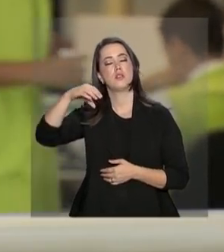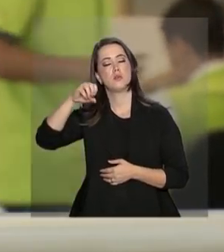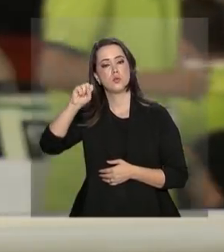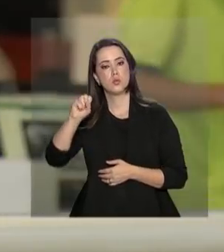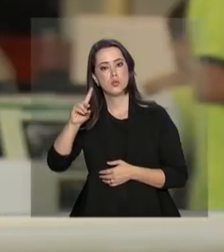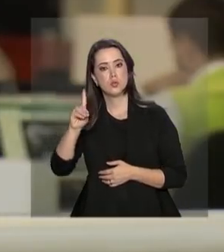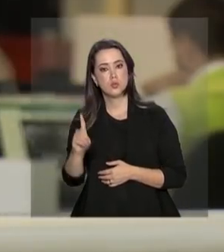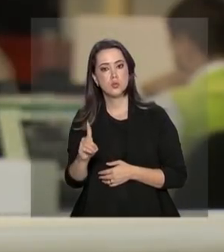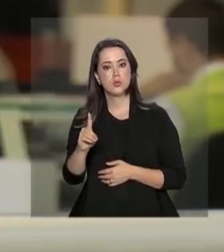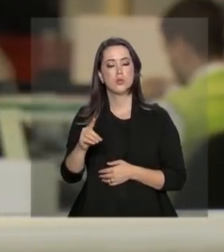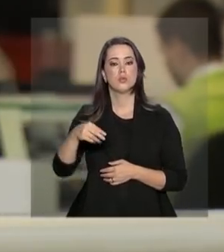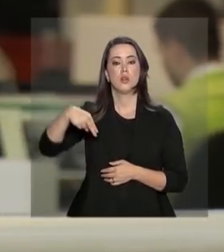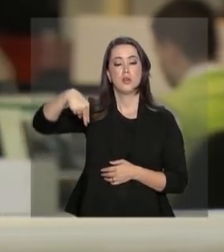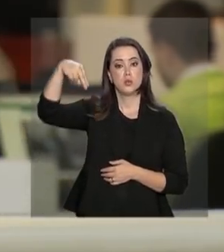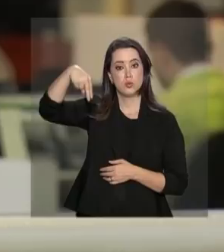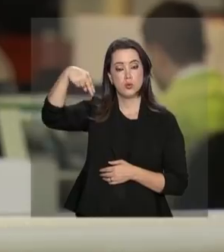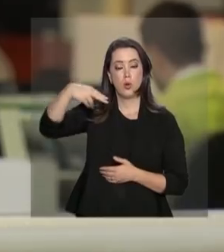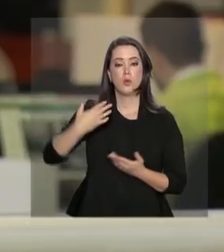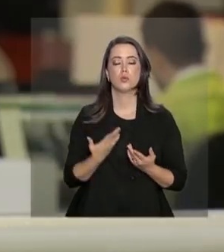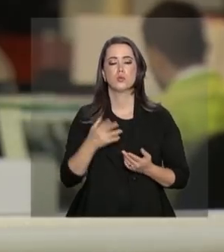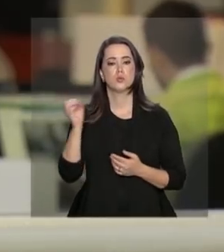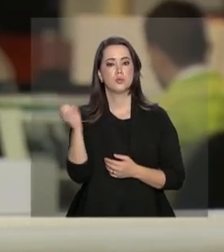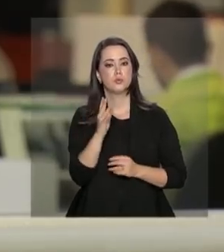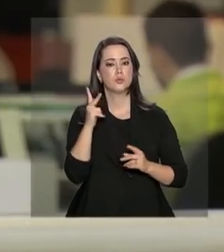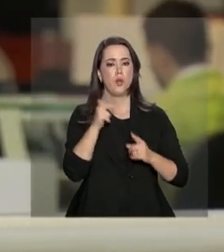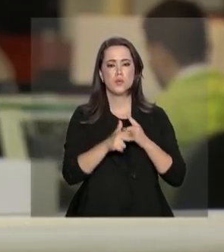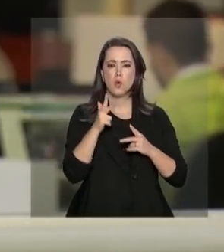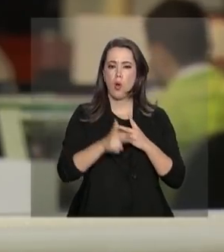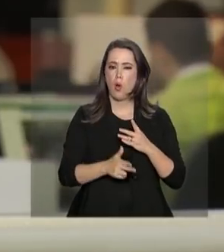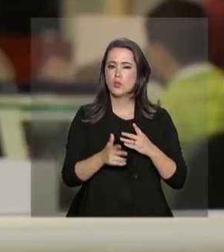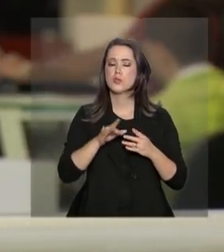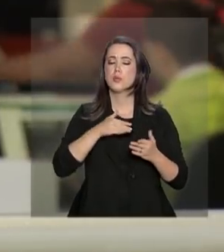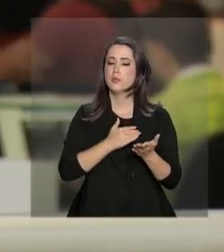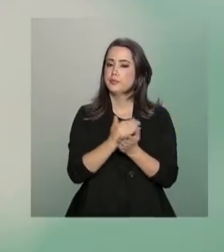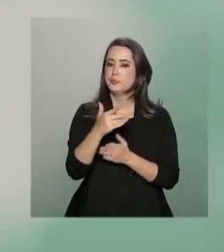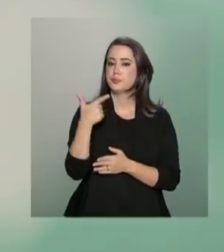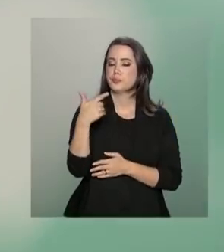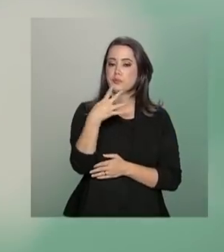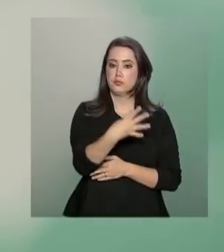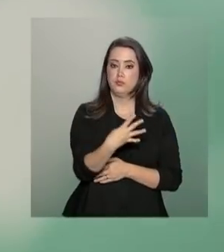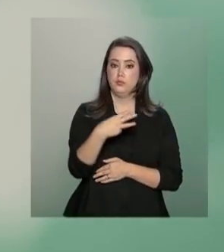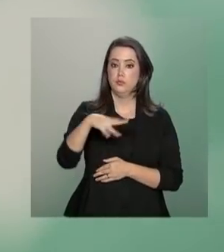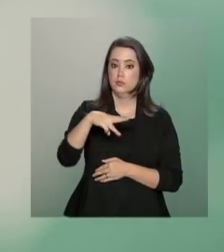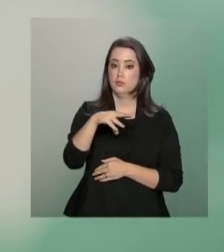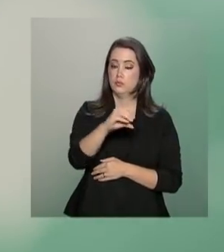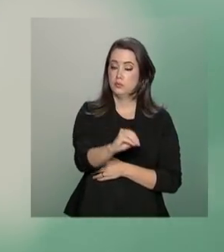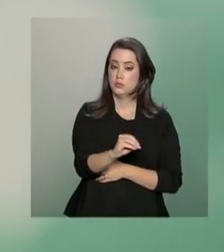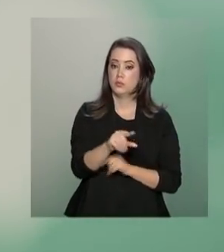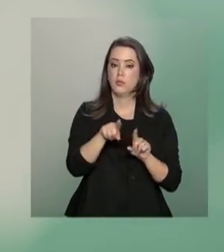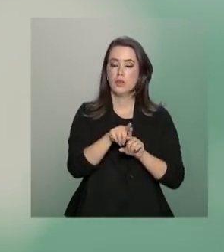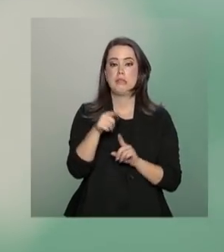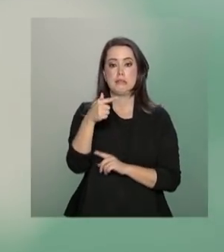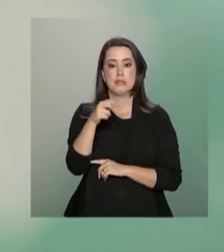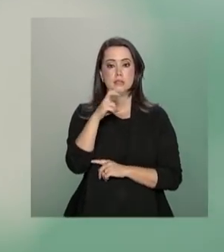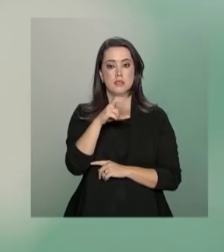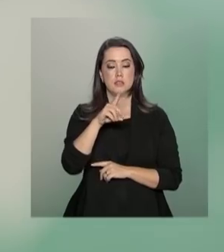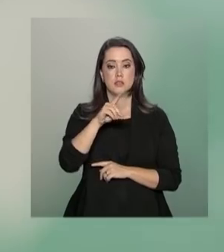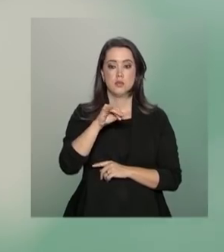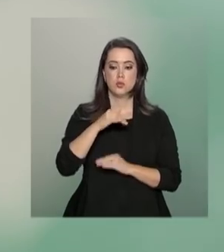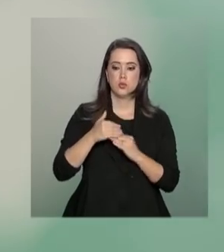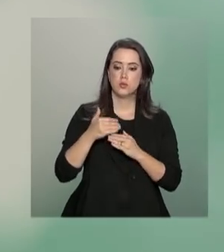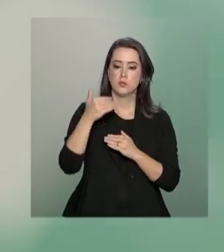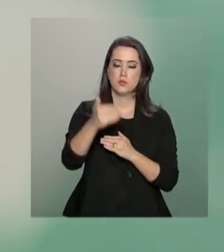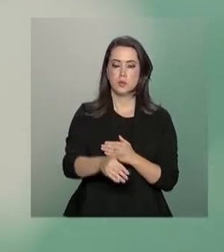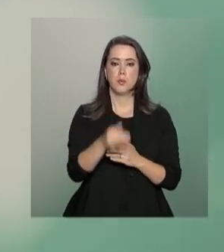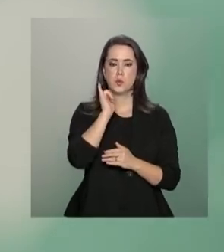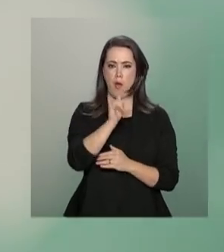estados da região Norte. Os novos bloqueios começam no dia 24 de março, 75 dias depois do início